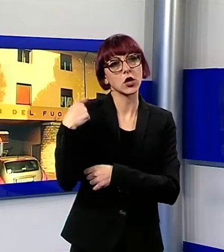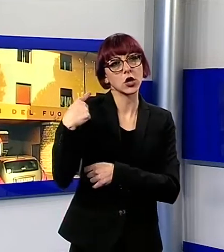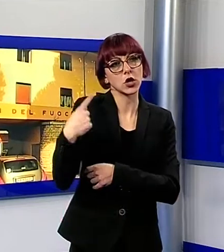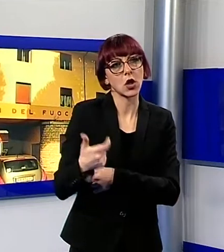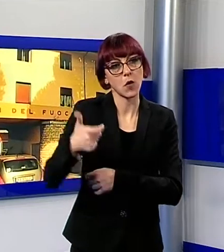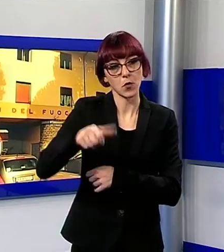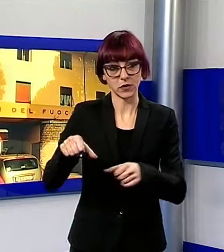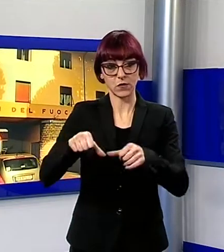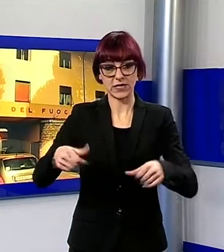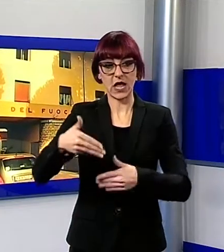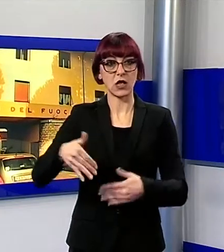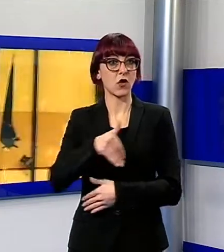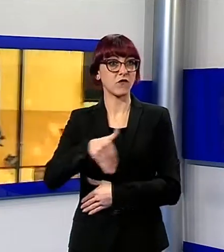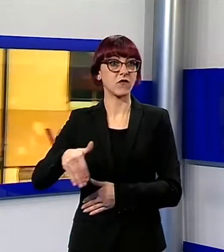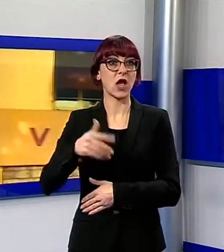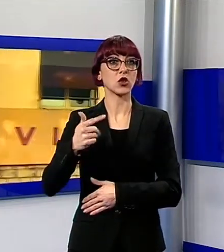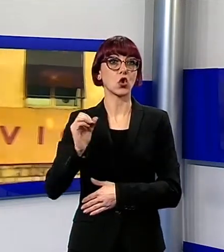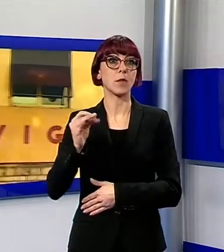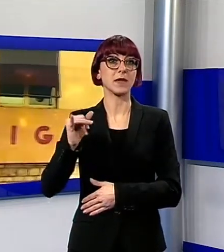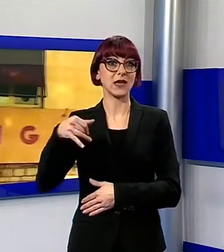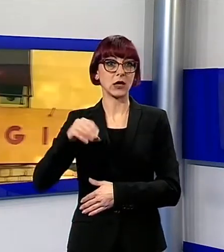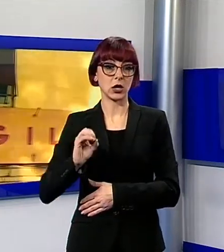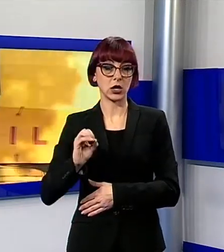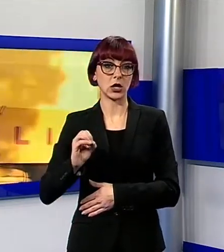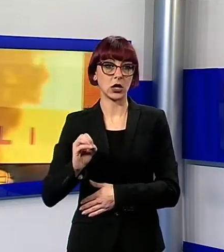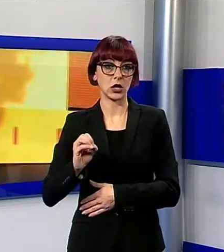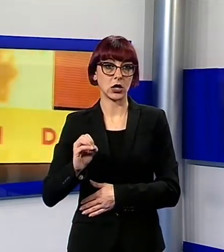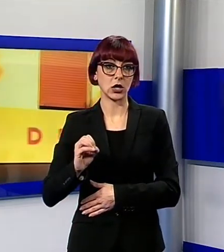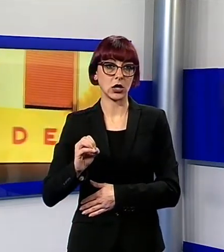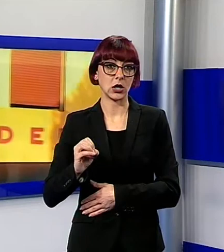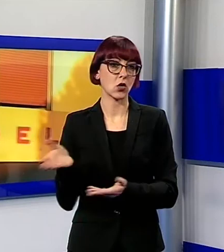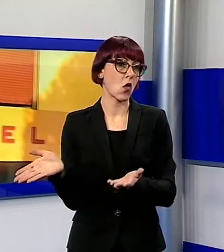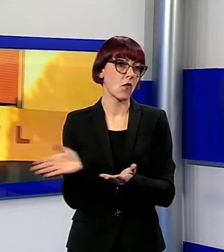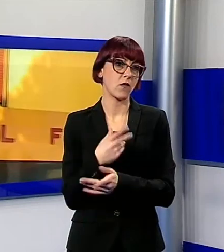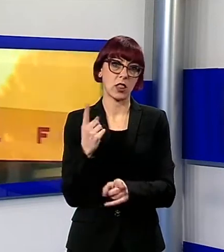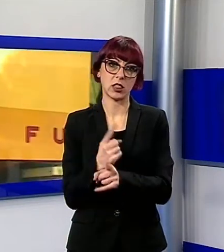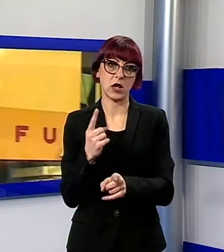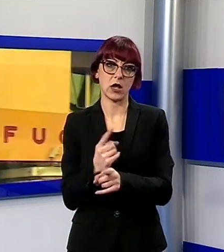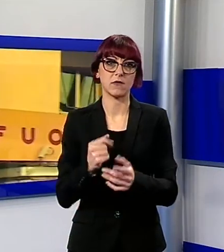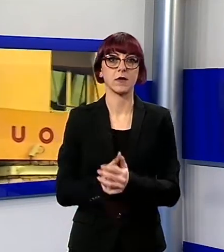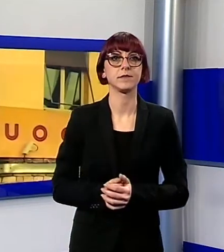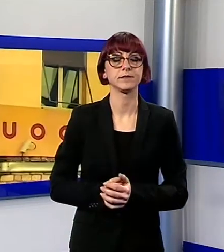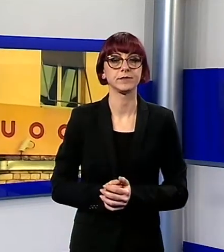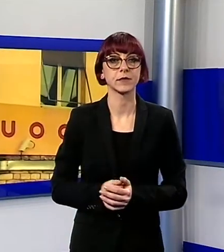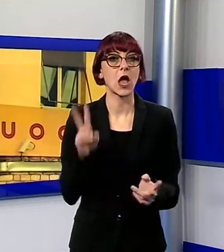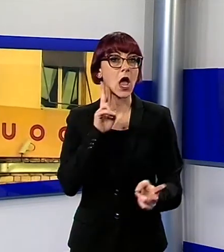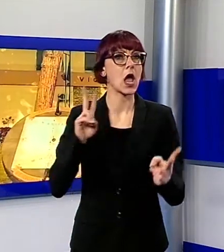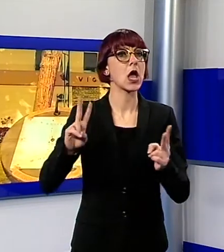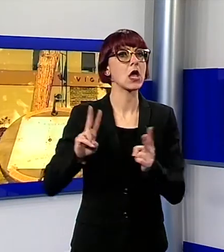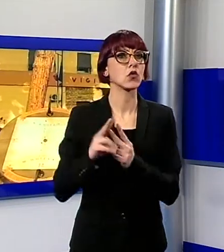sede di Viale Tobino, di proprietà della provincia, che sarà dismessa. Un incontro, quello con il numero uno dei Vigili del Fuoco, voluto da Baldini per